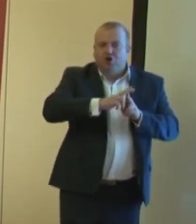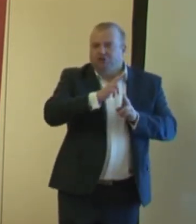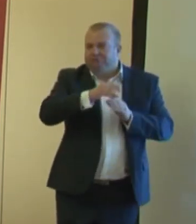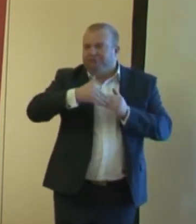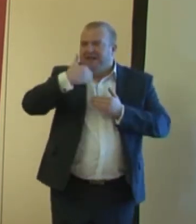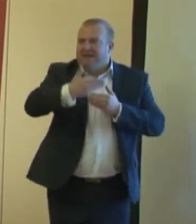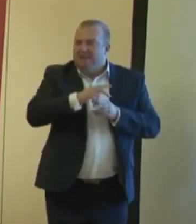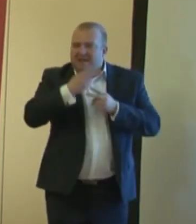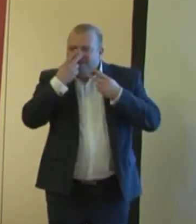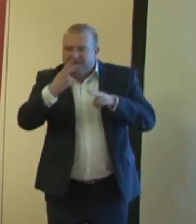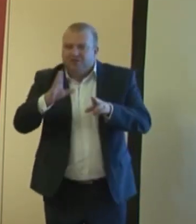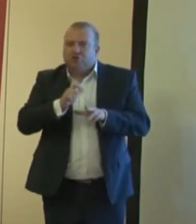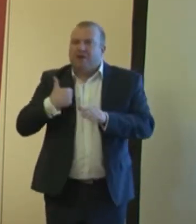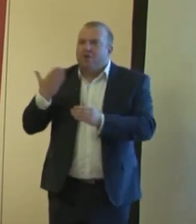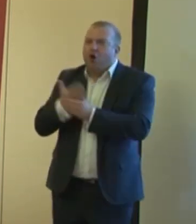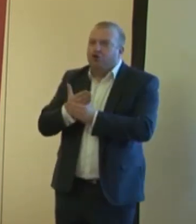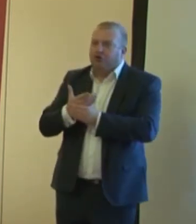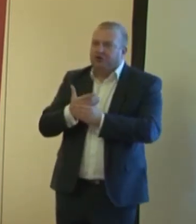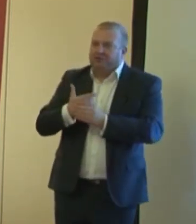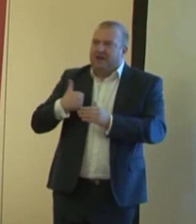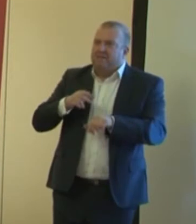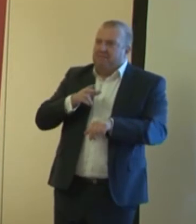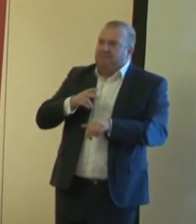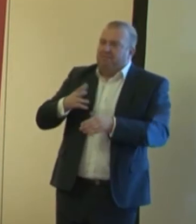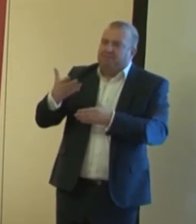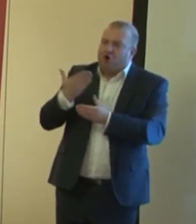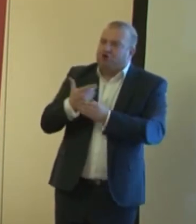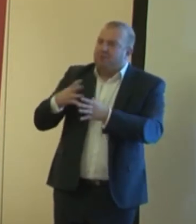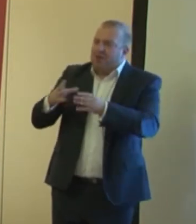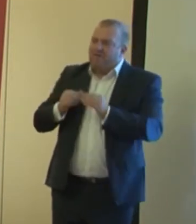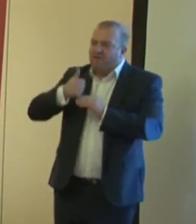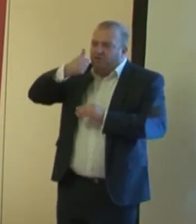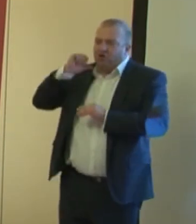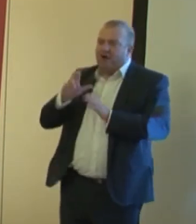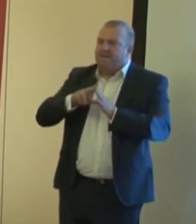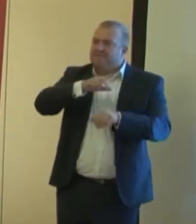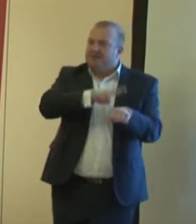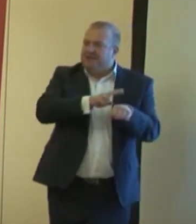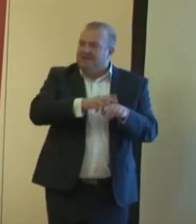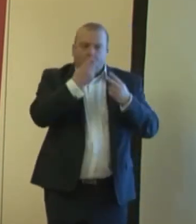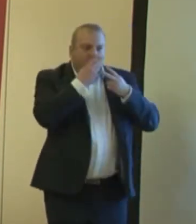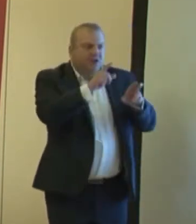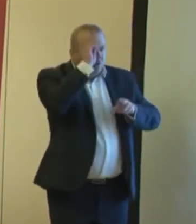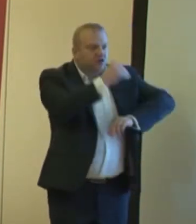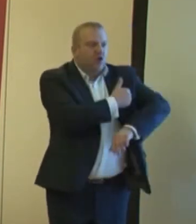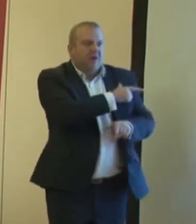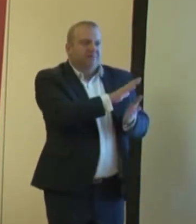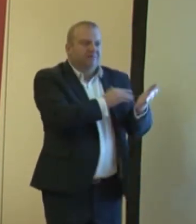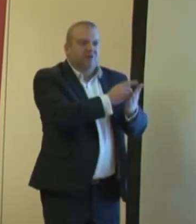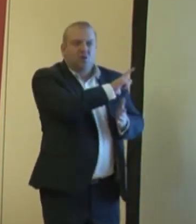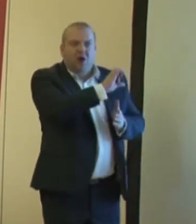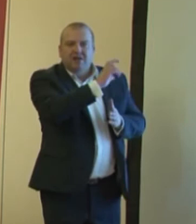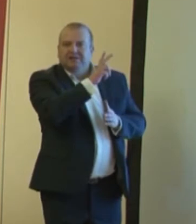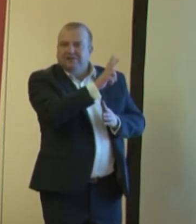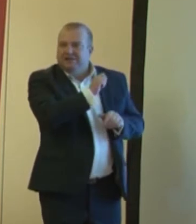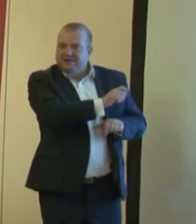których miałem wczoraj również przyjemność podejmować w Ministerstwie Edukacji, odwiedzą taką symboliczną szkołę w Łajsku. Jest tutaj